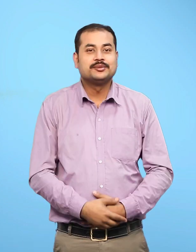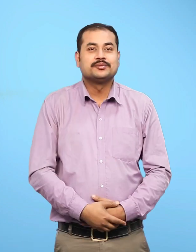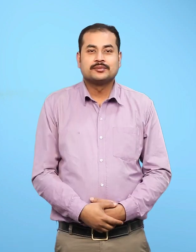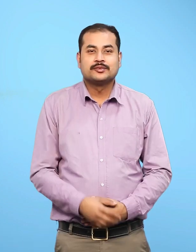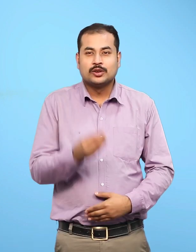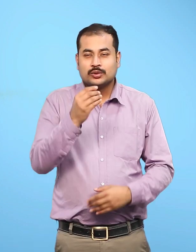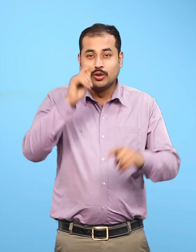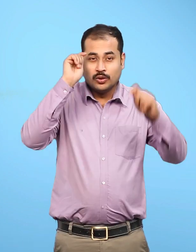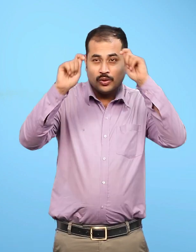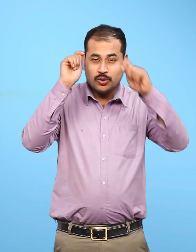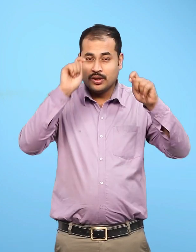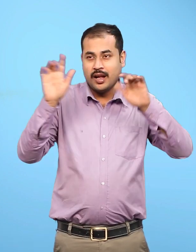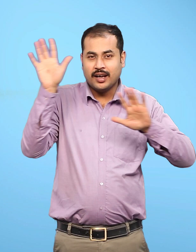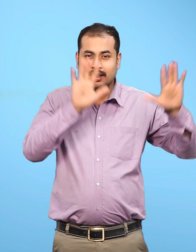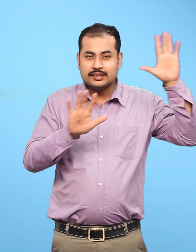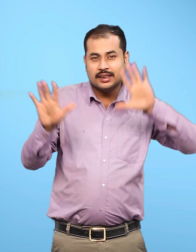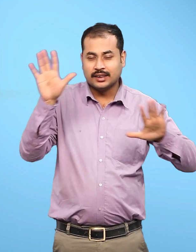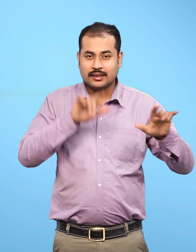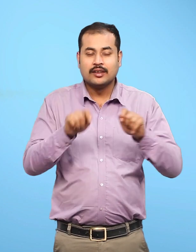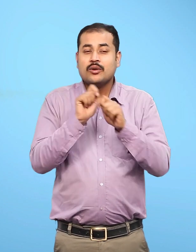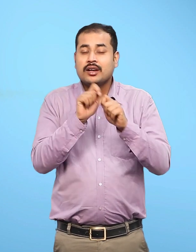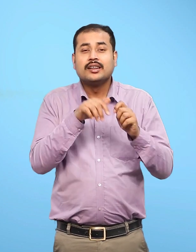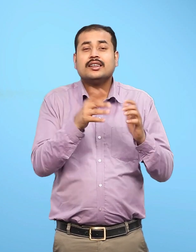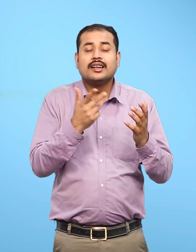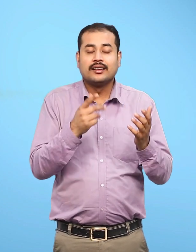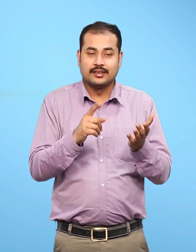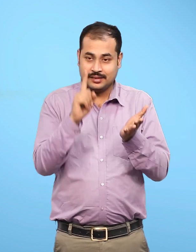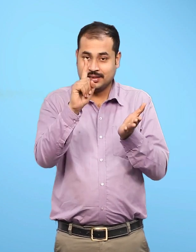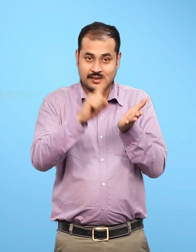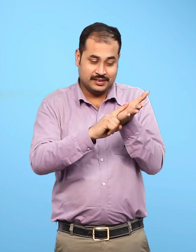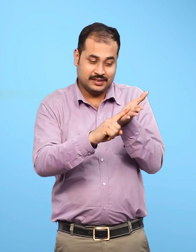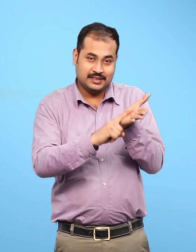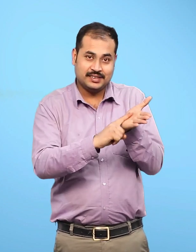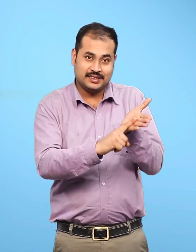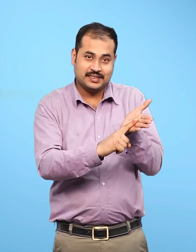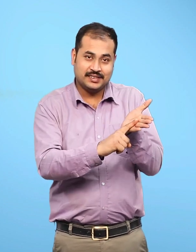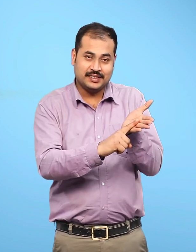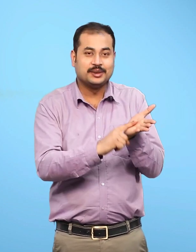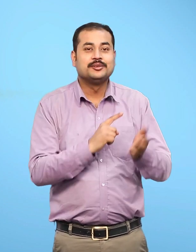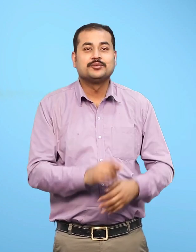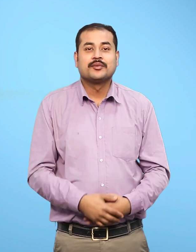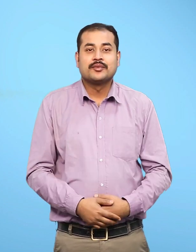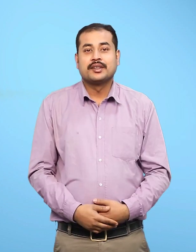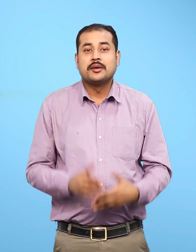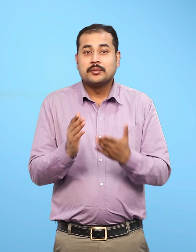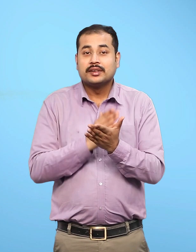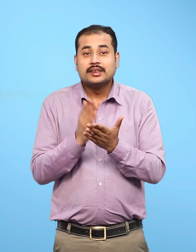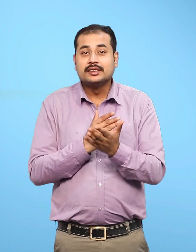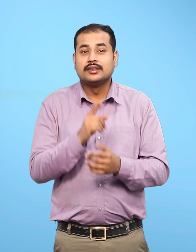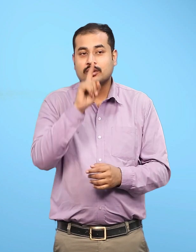क्रिया कलाप पर अधारित ये कारेकरम घिस घिस प्रिष्ठ संख्या